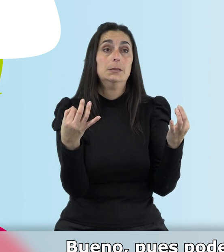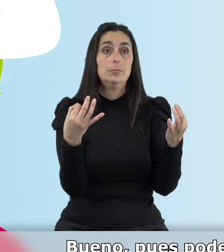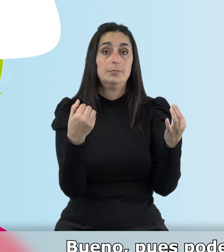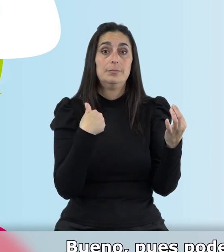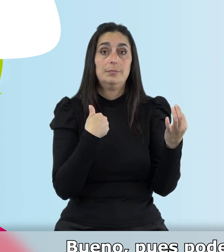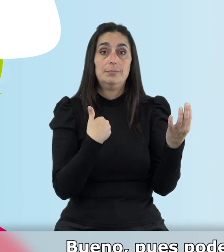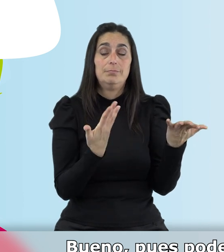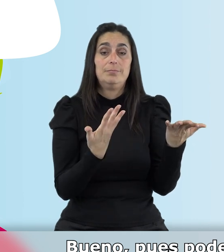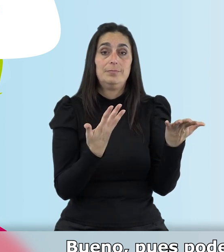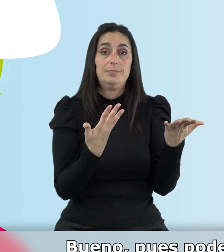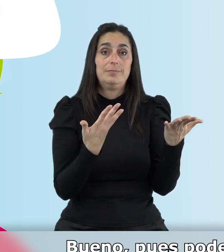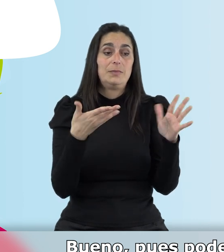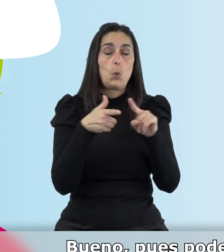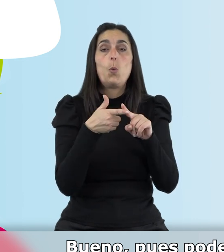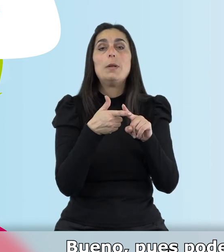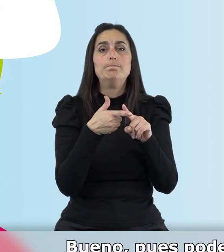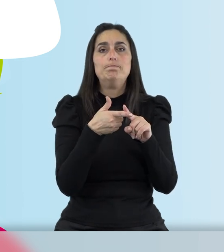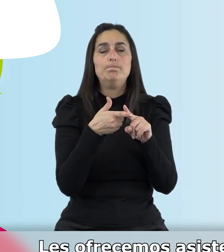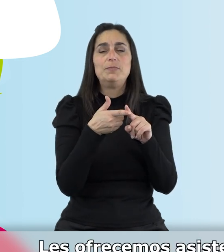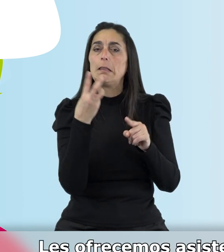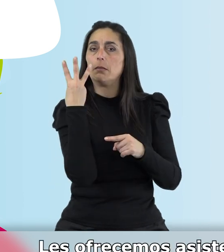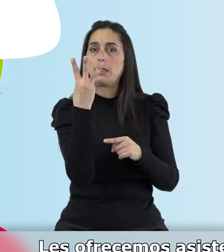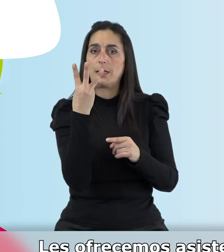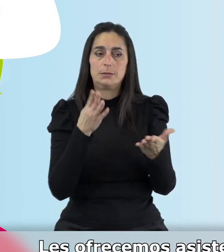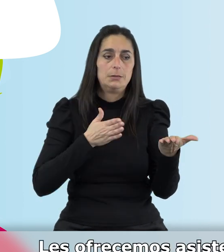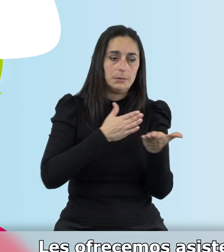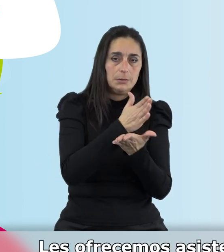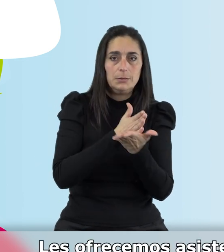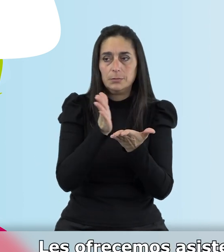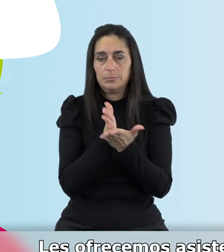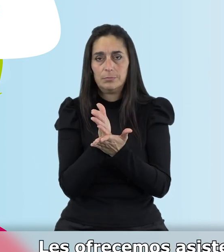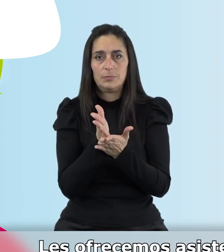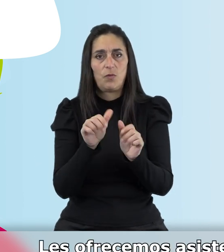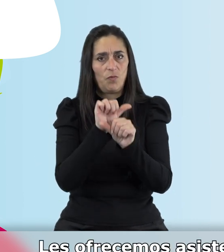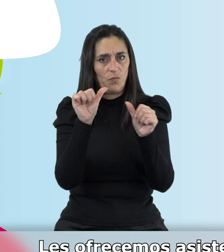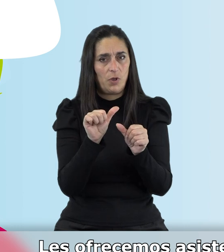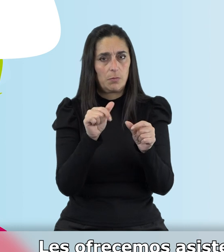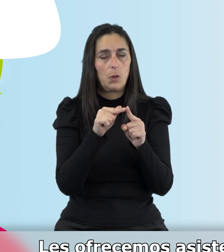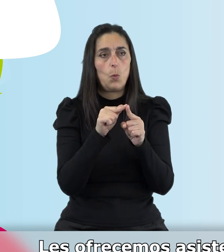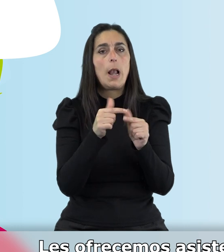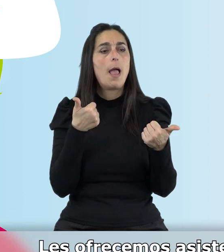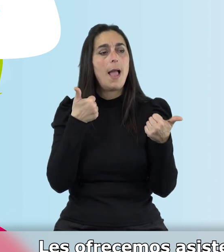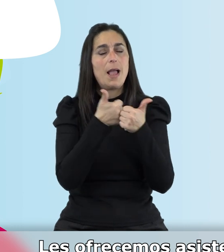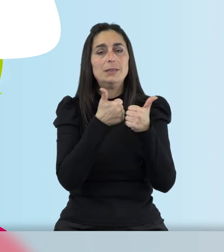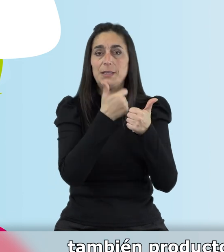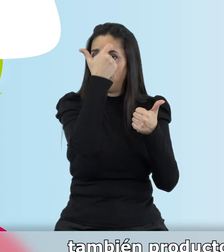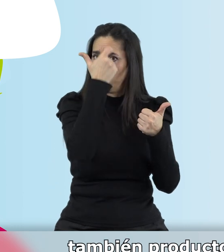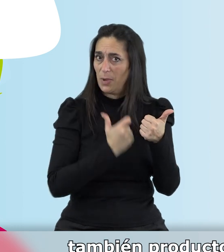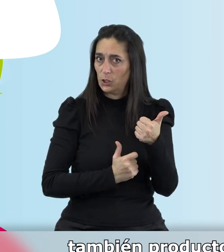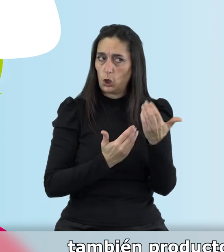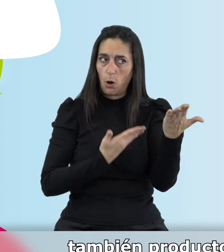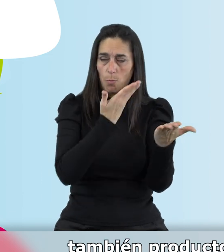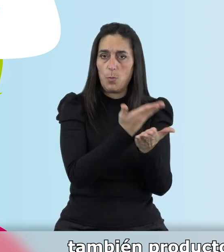podemos hablar como de tres grandes ramas. Les ofrecemos asistencia personal, que ahora más adelante lo explico,